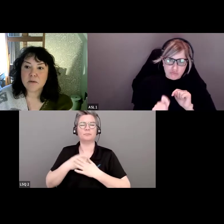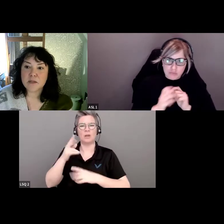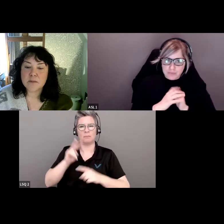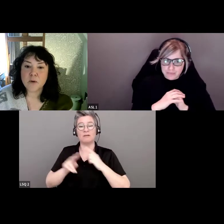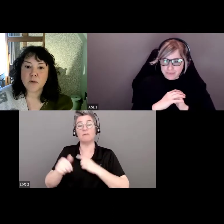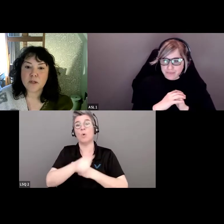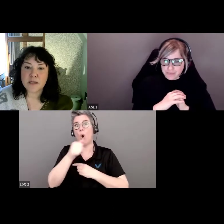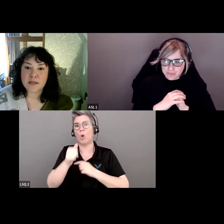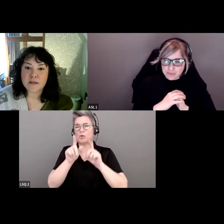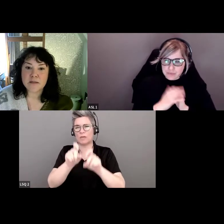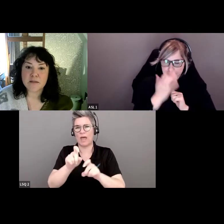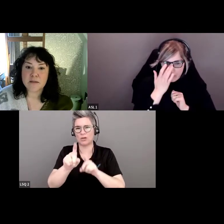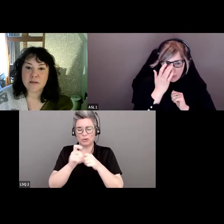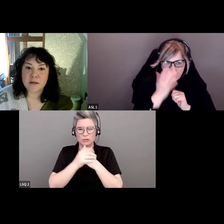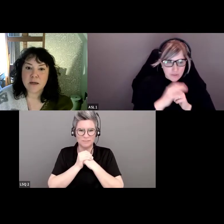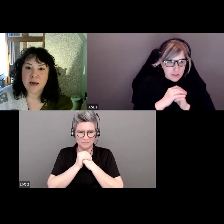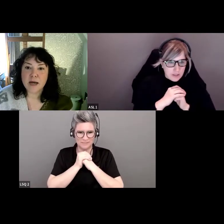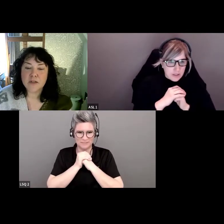sondage.